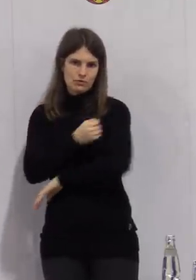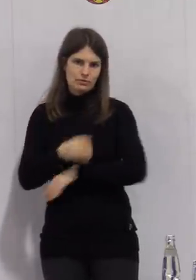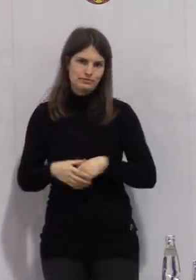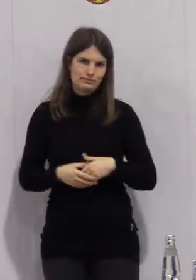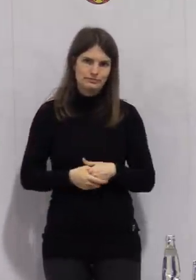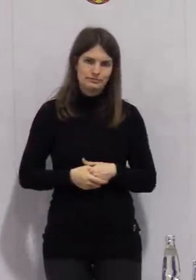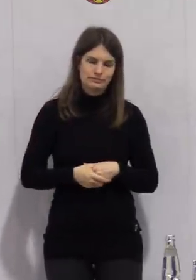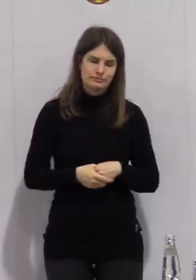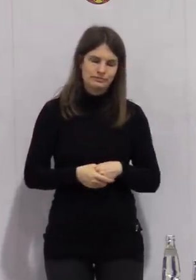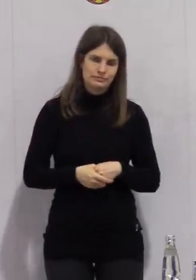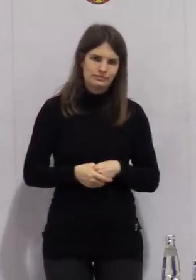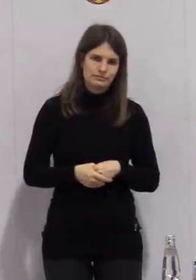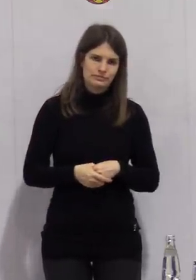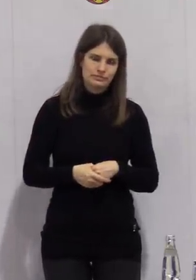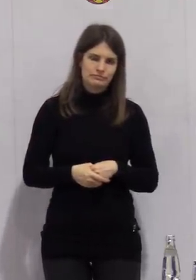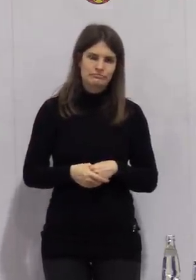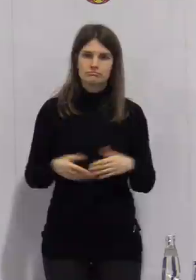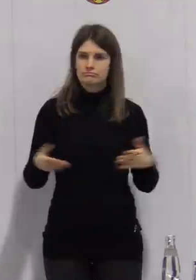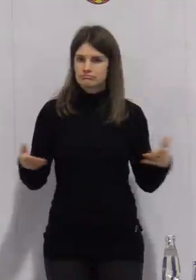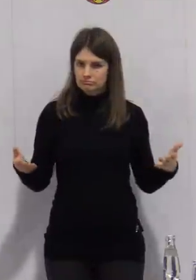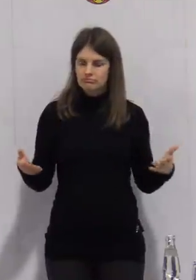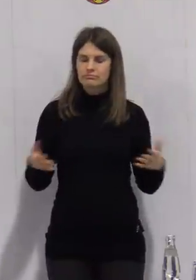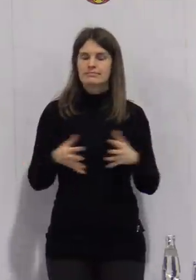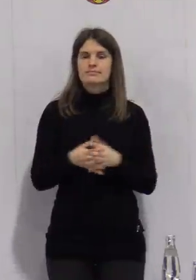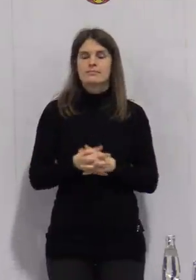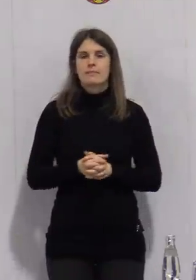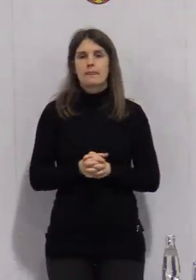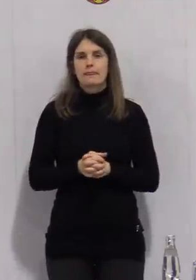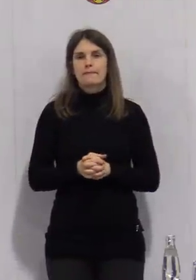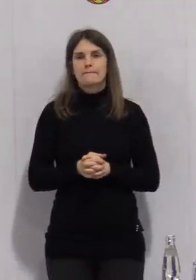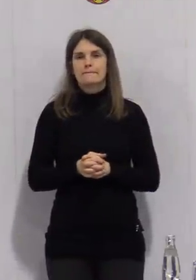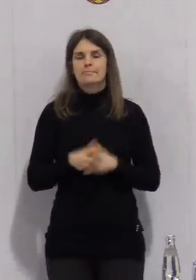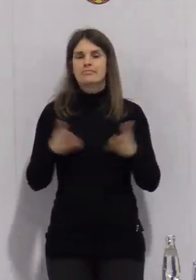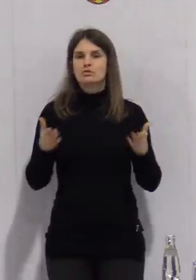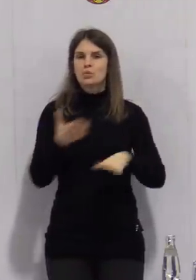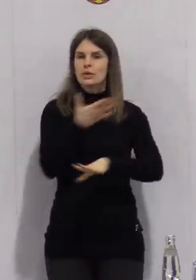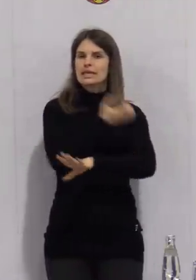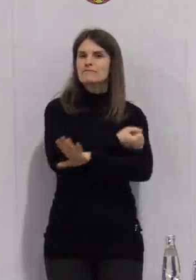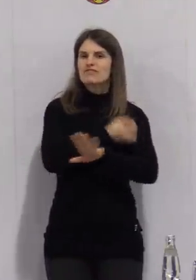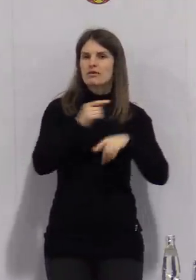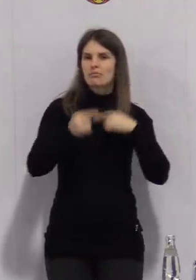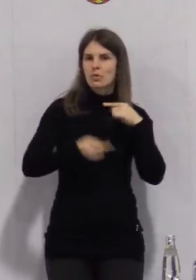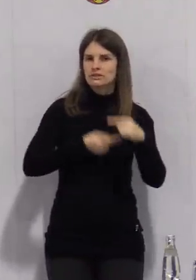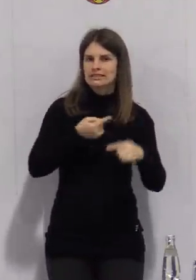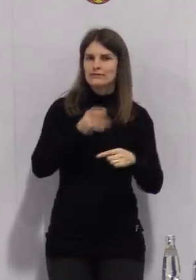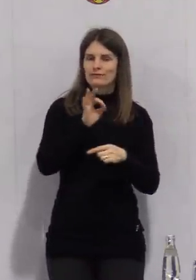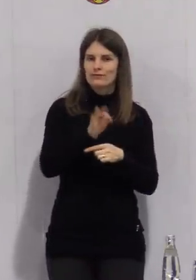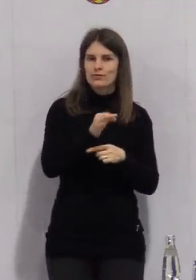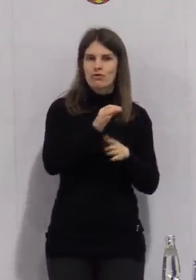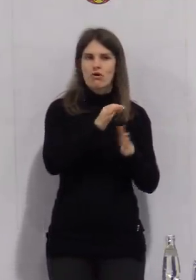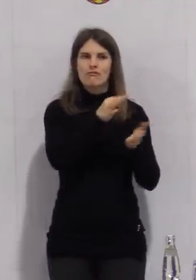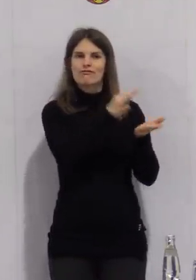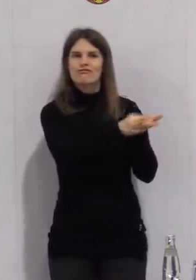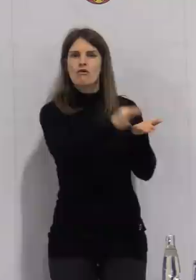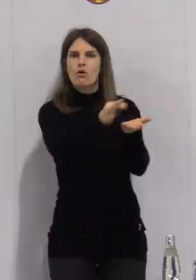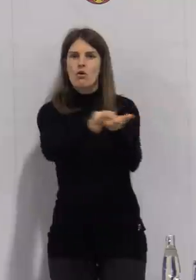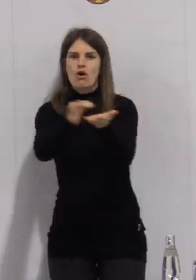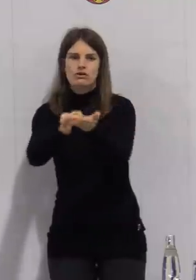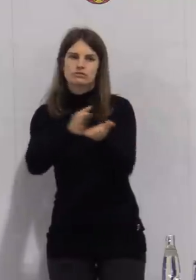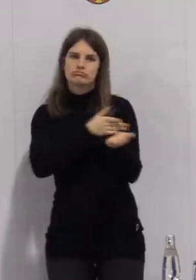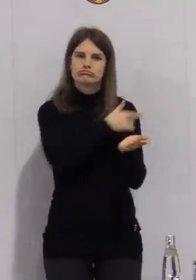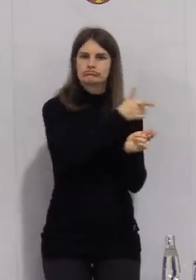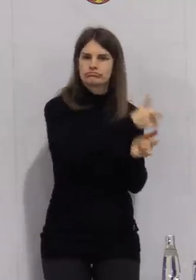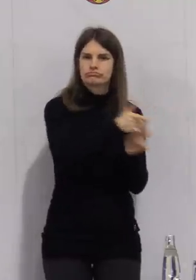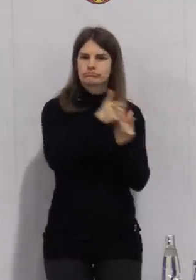Soviel zu diesen dezentralen Impfprozessen. Und jetzt zu der